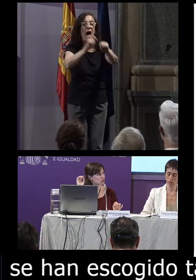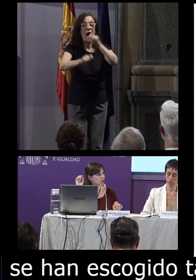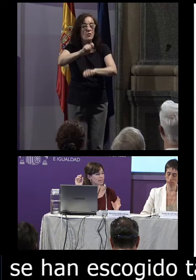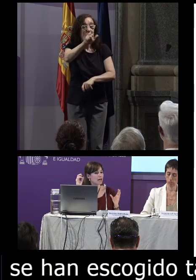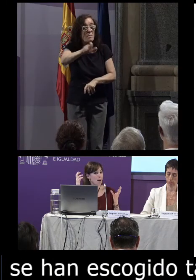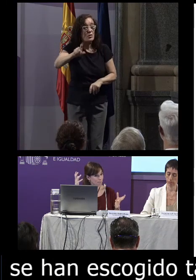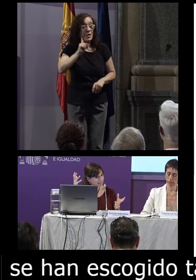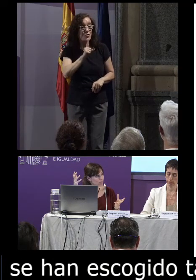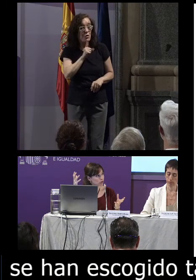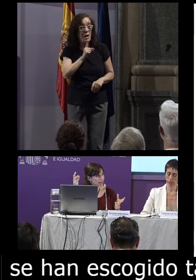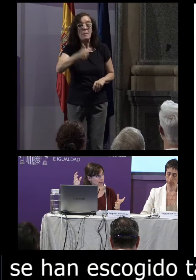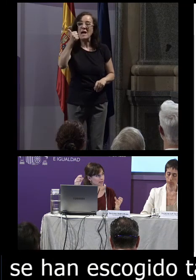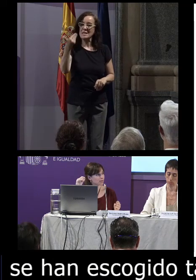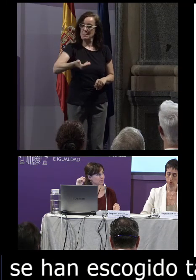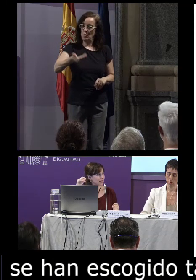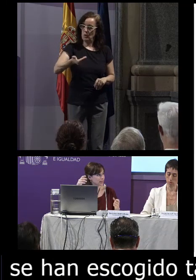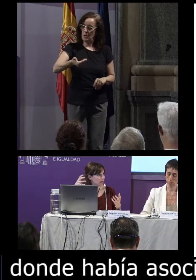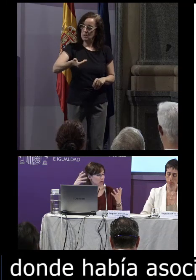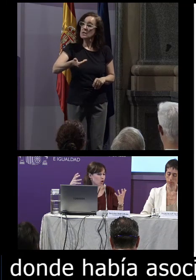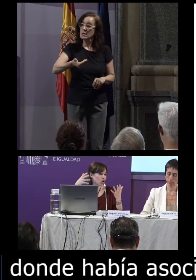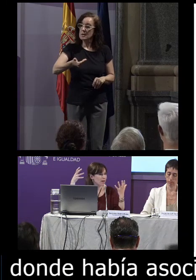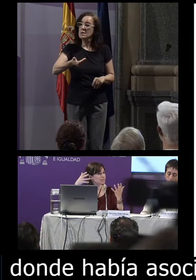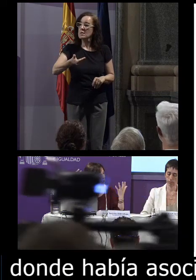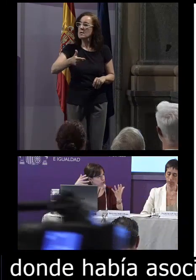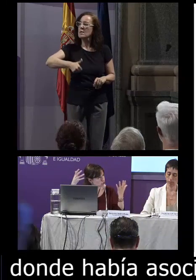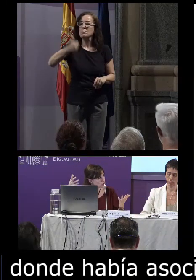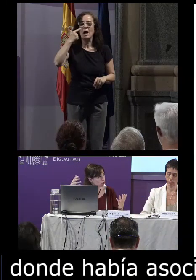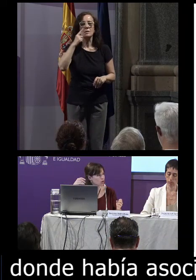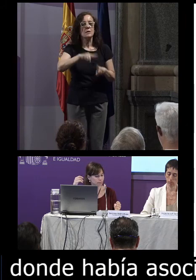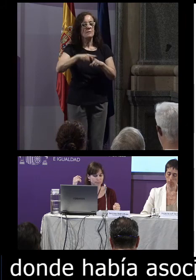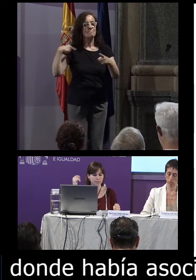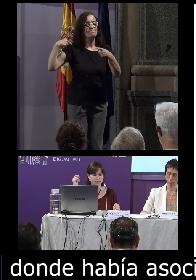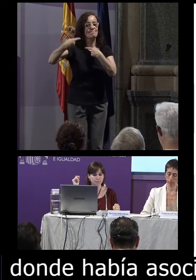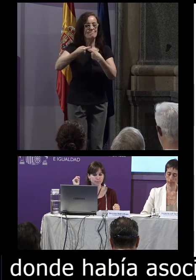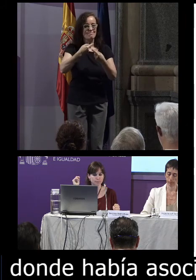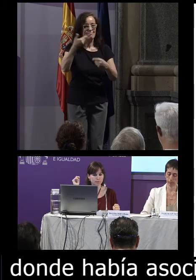personas sordas más importantes y con más valor histórico